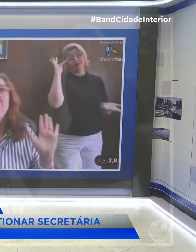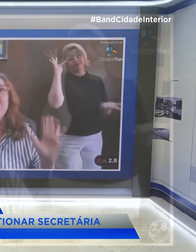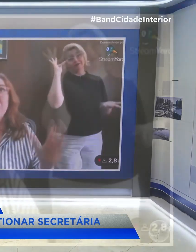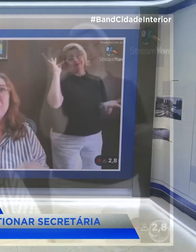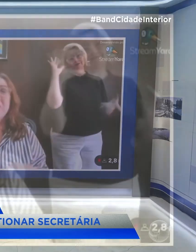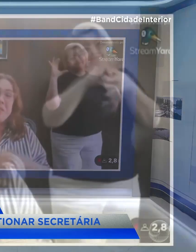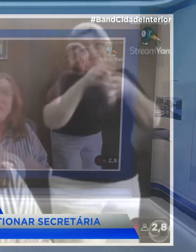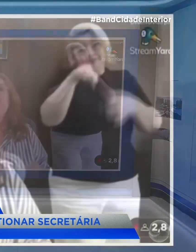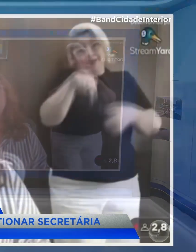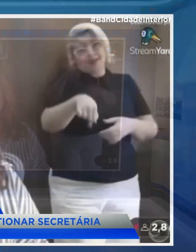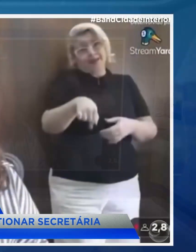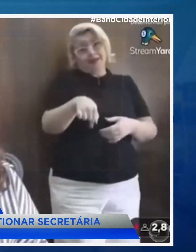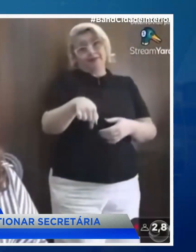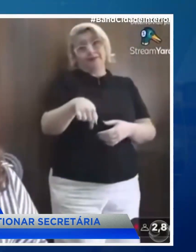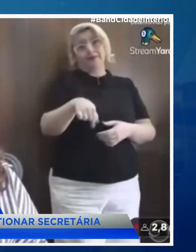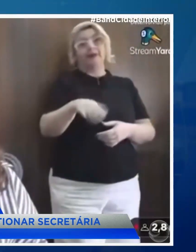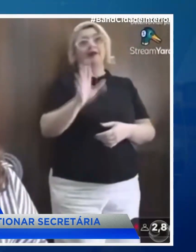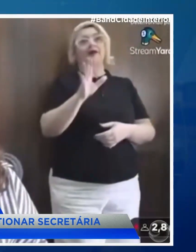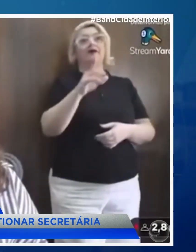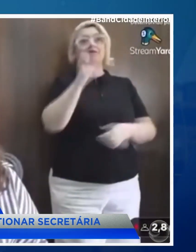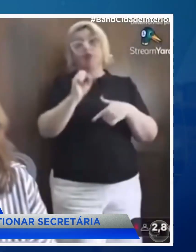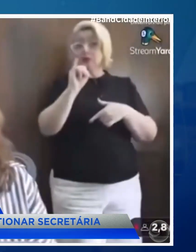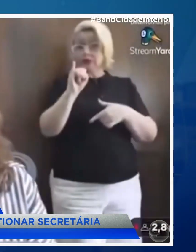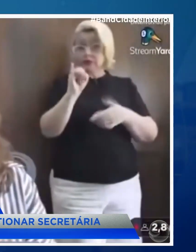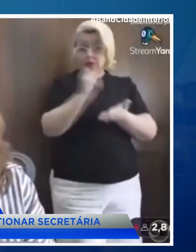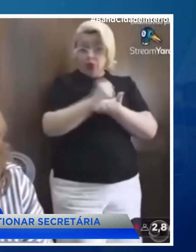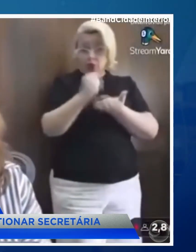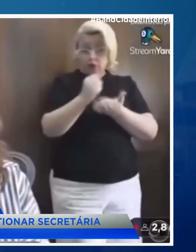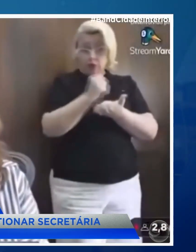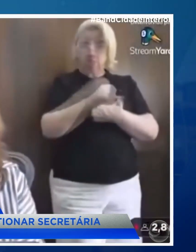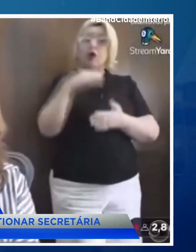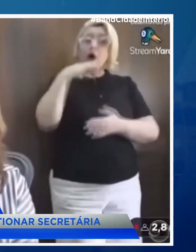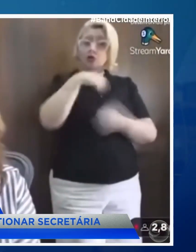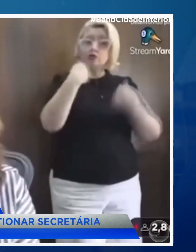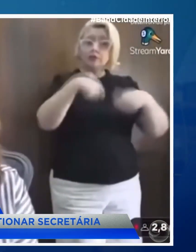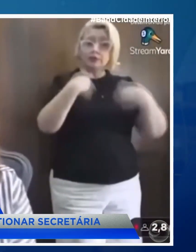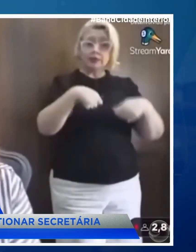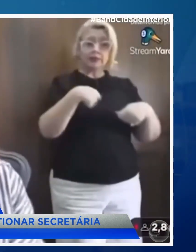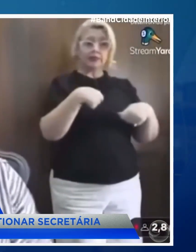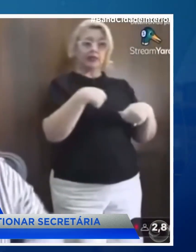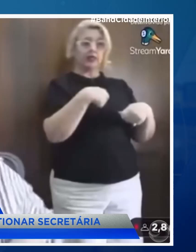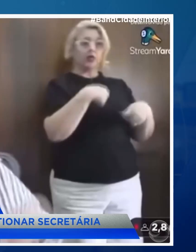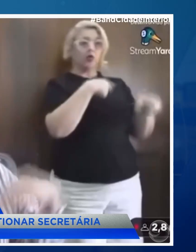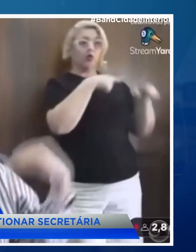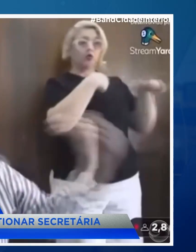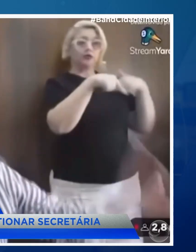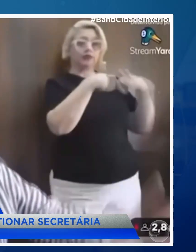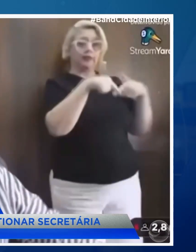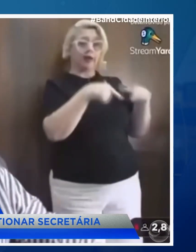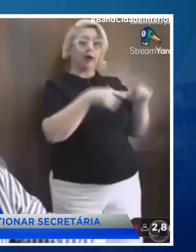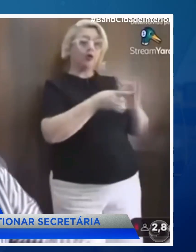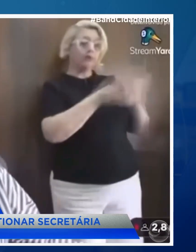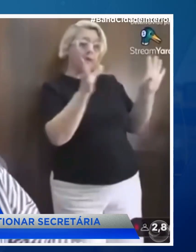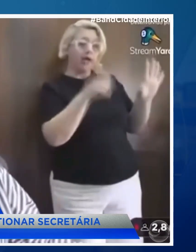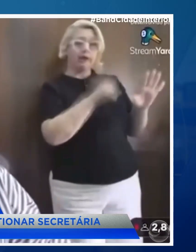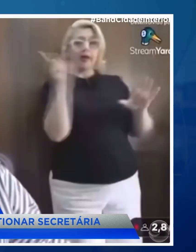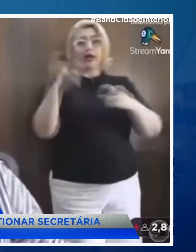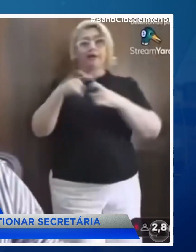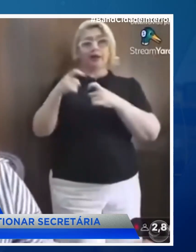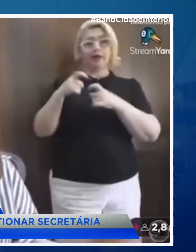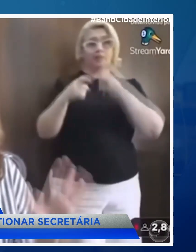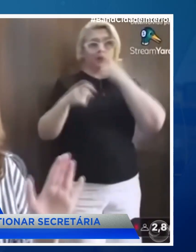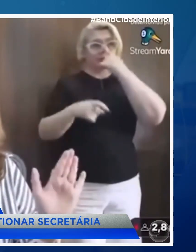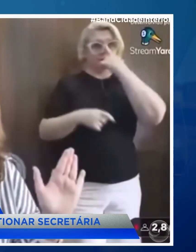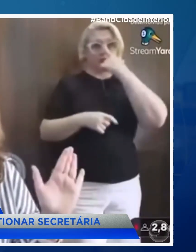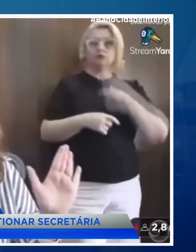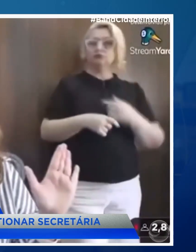trabalho para contratos temporários na Rede Estadual de Educação é de até cinco anos. Após esse período, o contrato deve ser encerrado. No